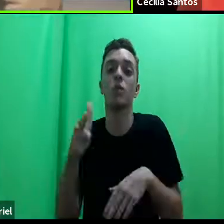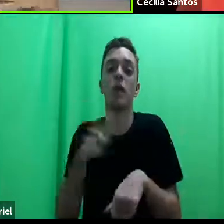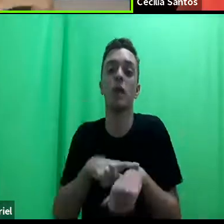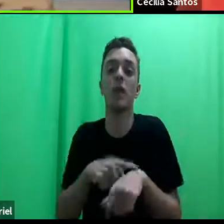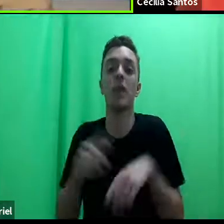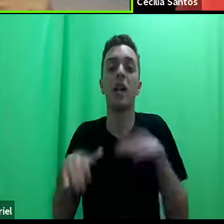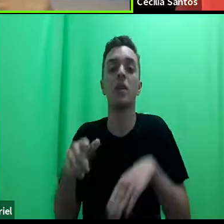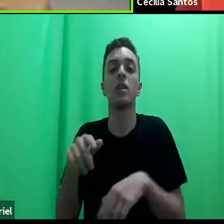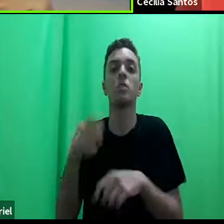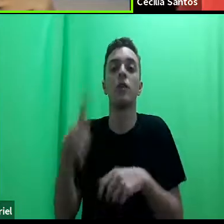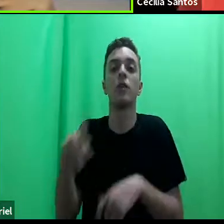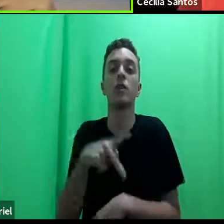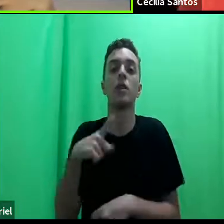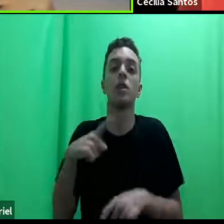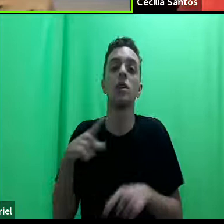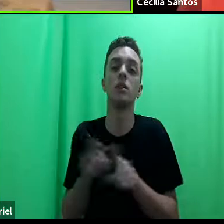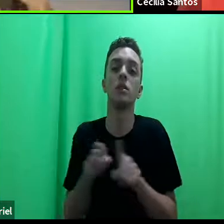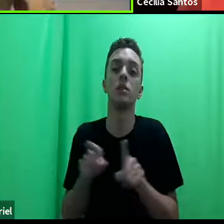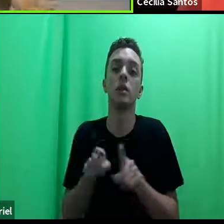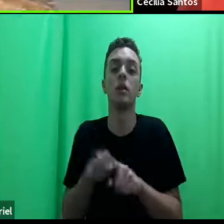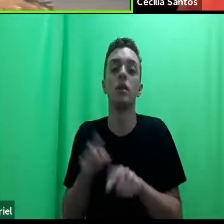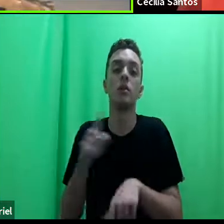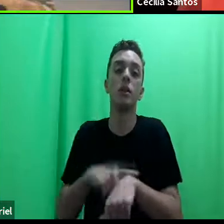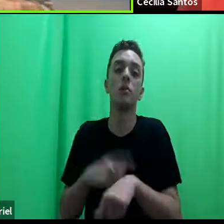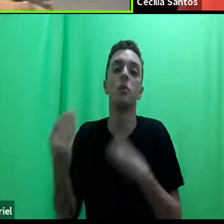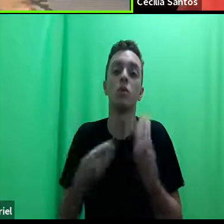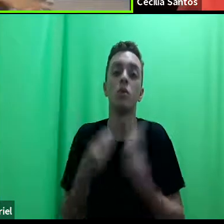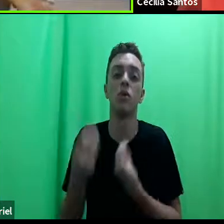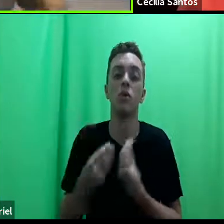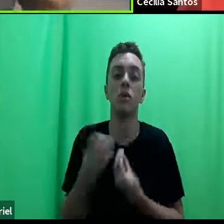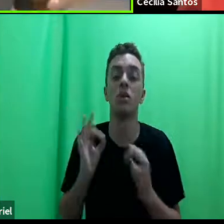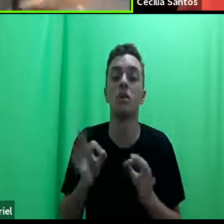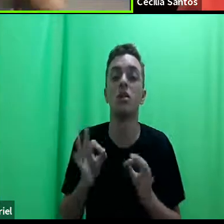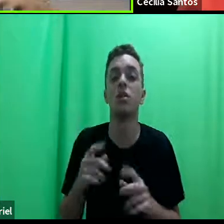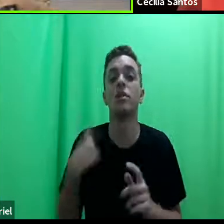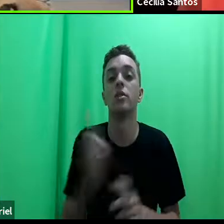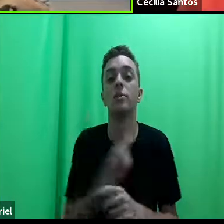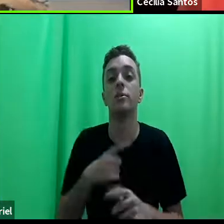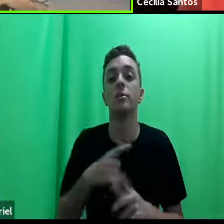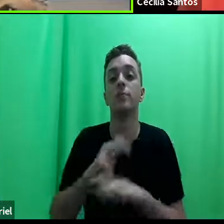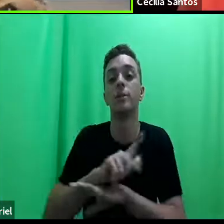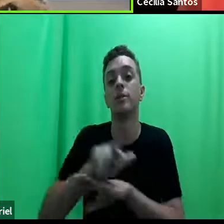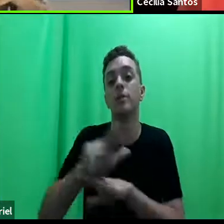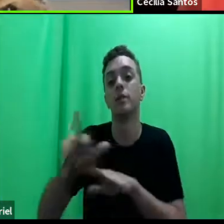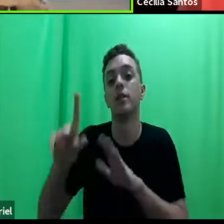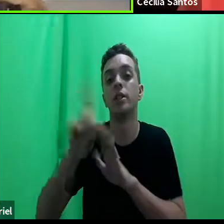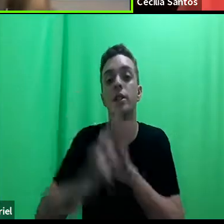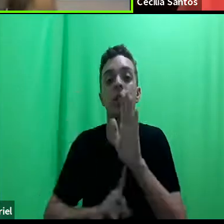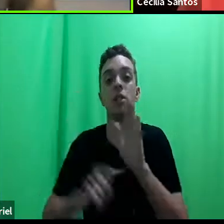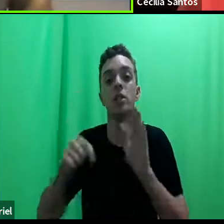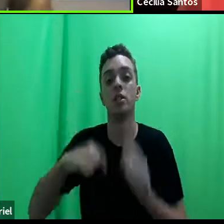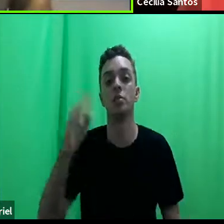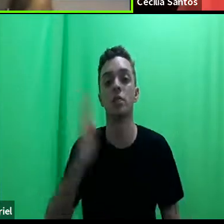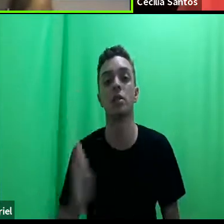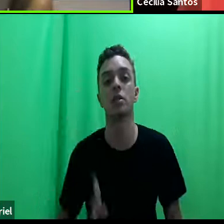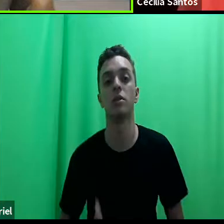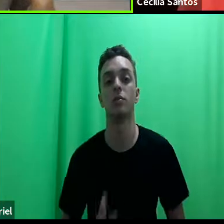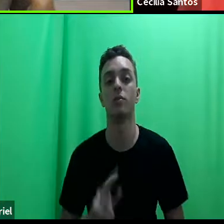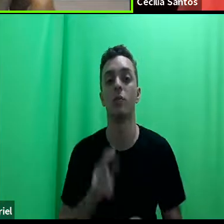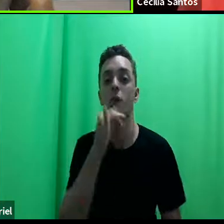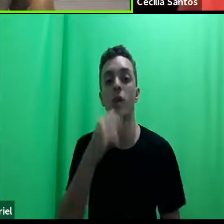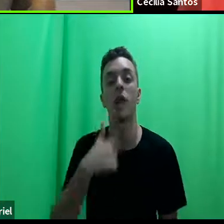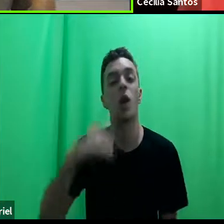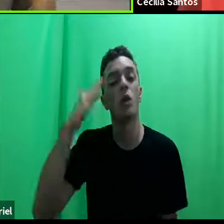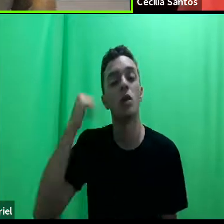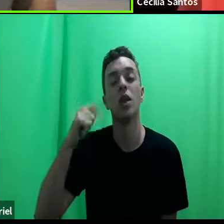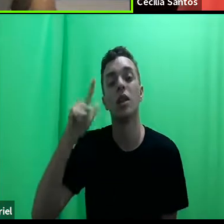conseguem ter essa carga horária disponível para isso, a gente tem diversos tipos de faculdade de direito no país, as que eu entendo que são